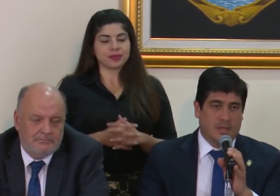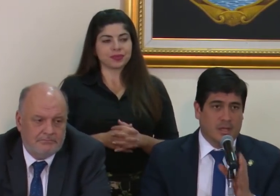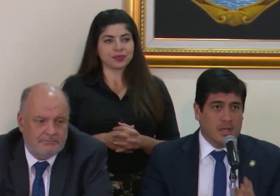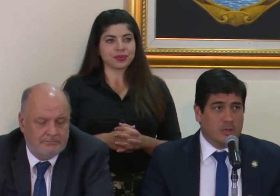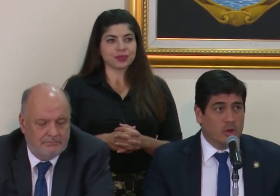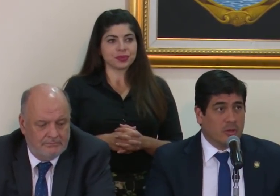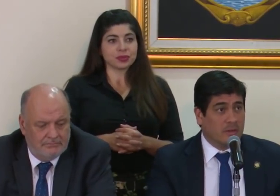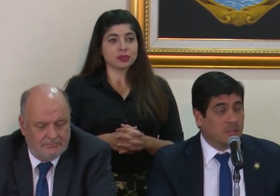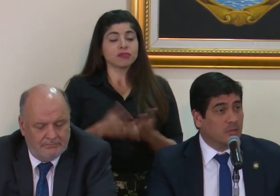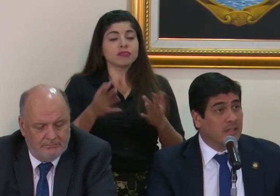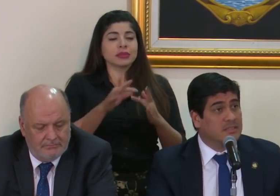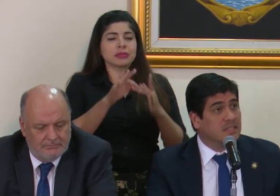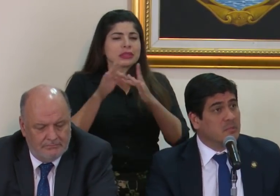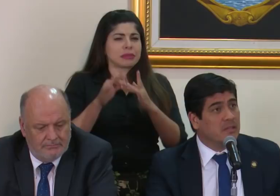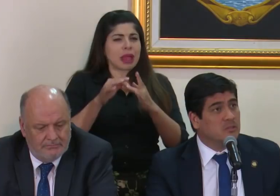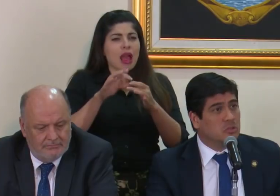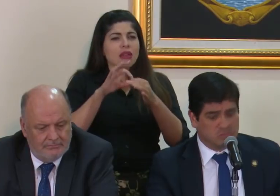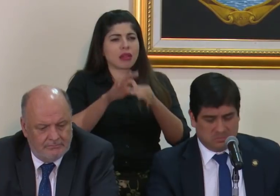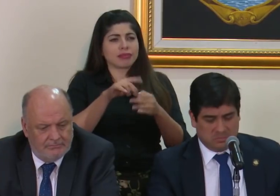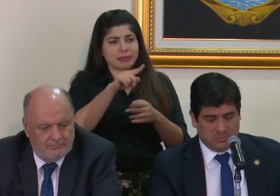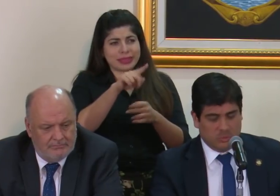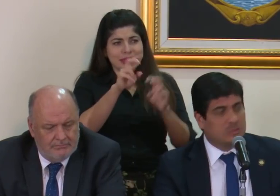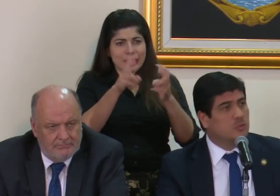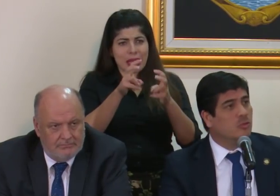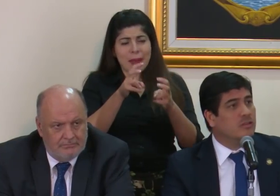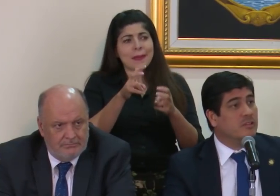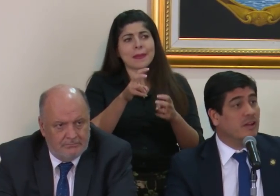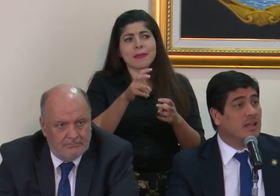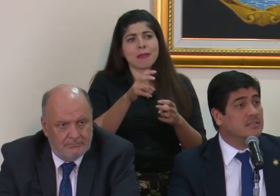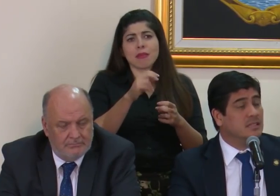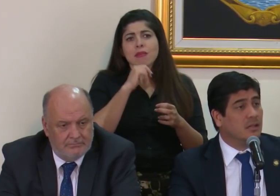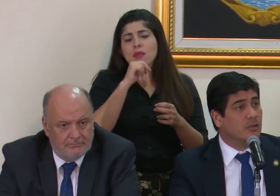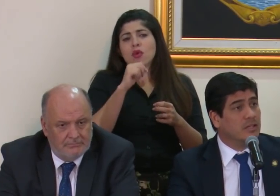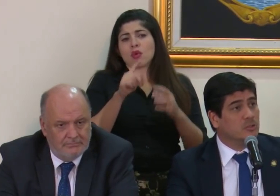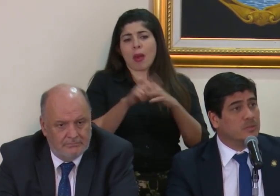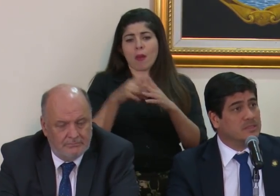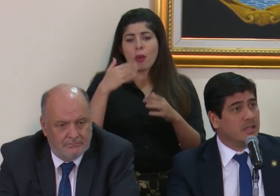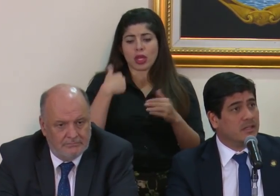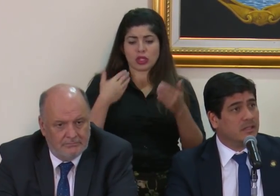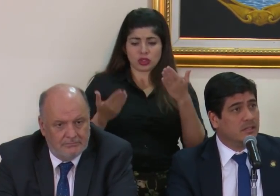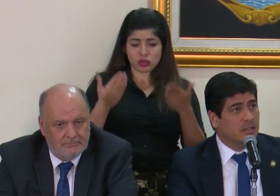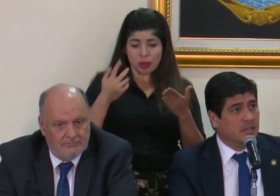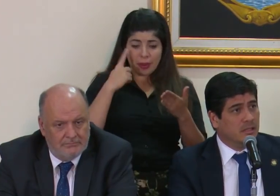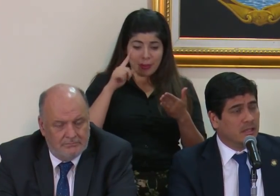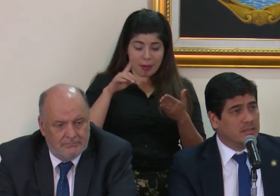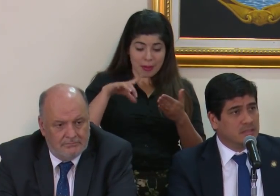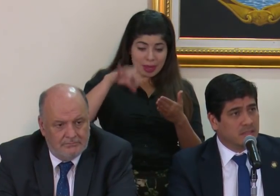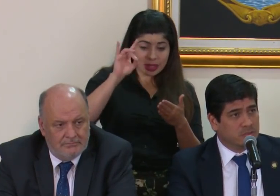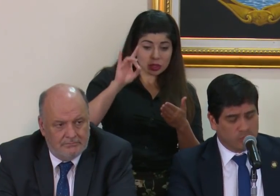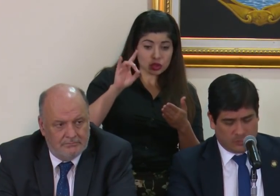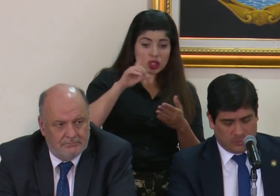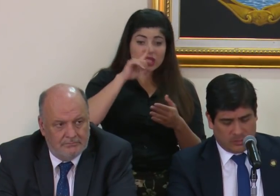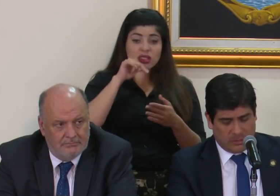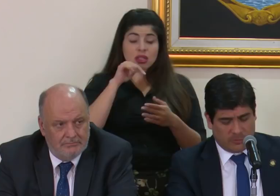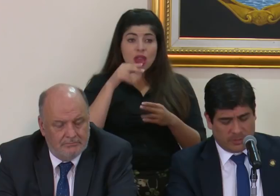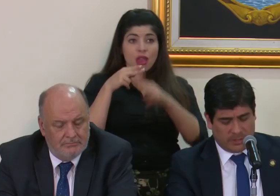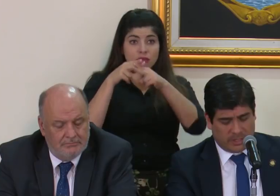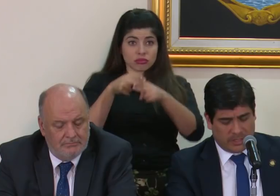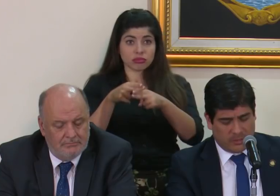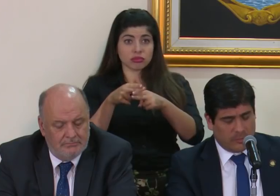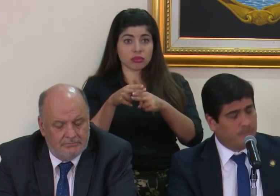No, en lo particular ese elemento no estuvo en mi balanza a la hora de expresar la designación.